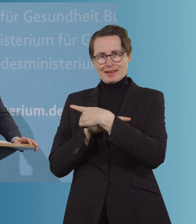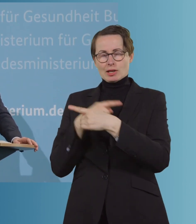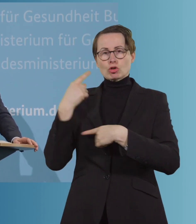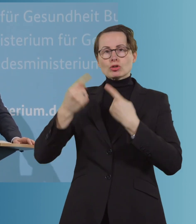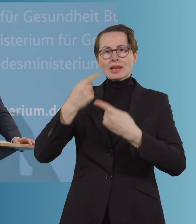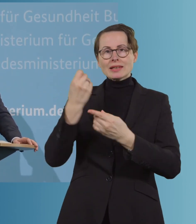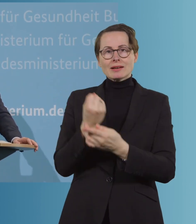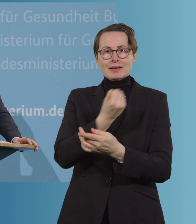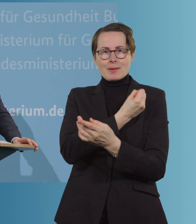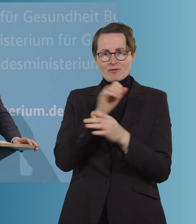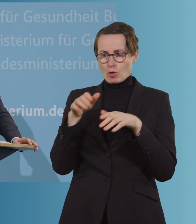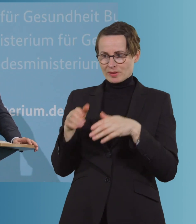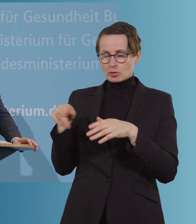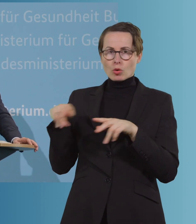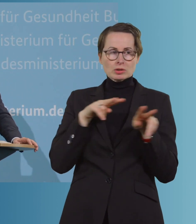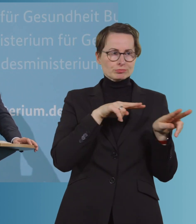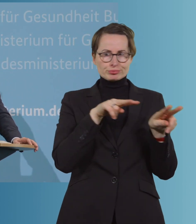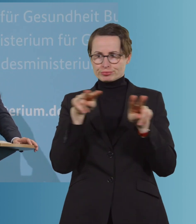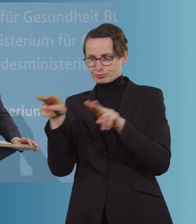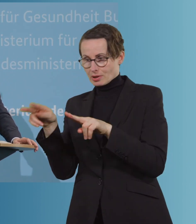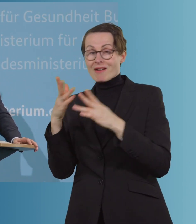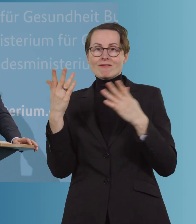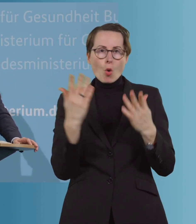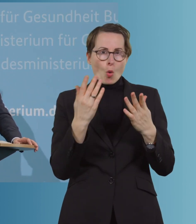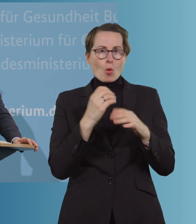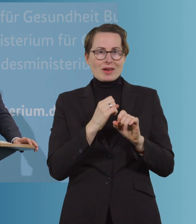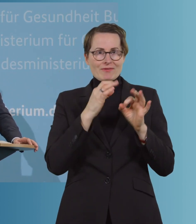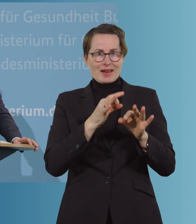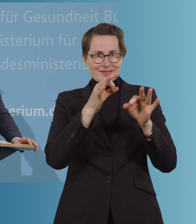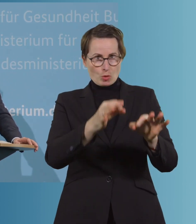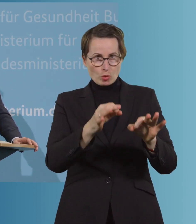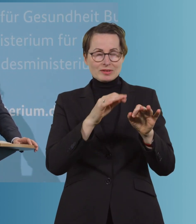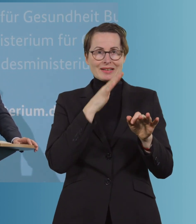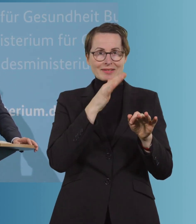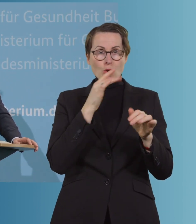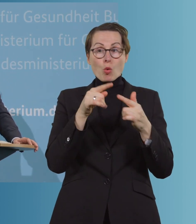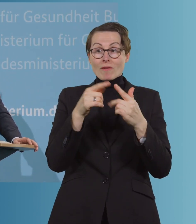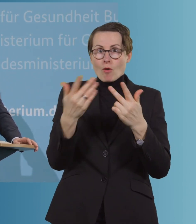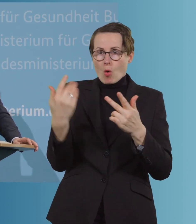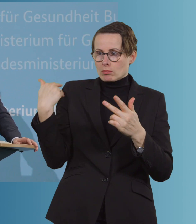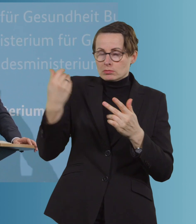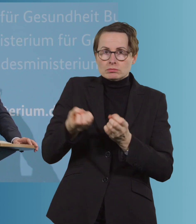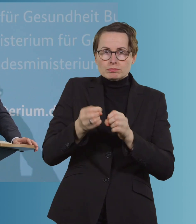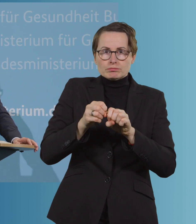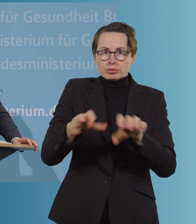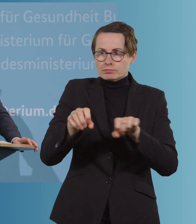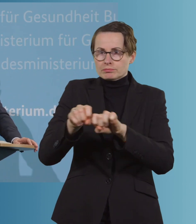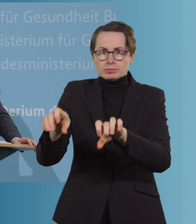anschauen, zum einen, wo ist das Infektionsrisiko am höchsten, wo haben wir auch die häufigsten Ausbrüche und wir haben deutlich mehr Ausbrüche, zum Beispiel in